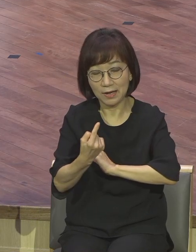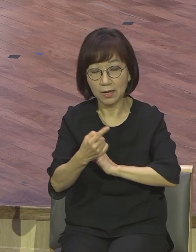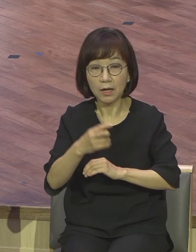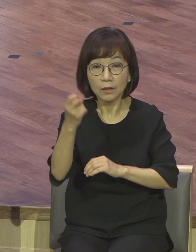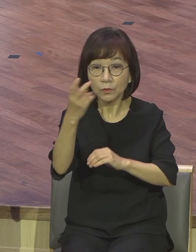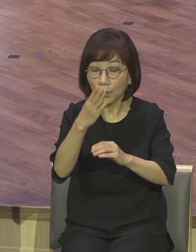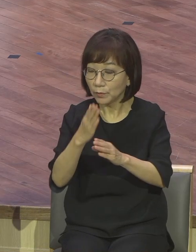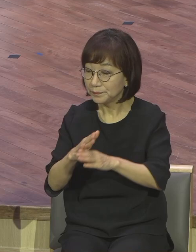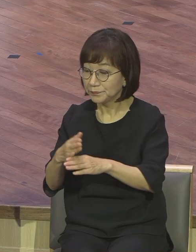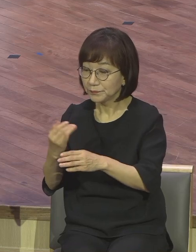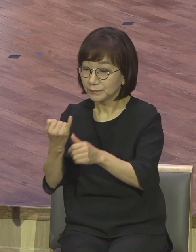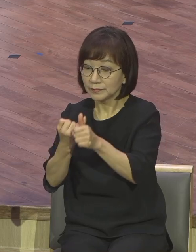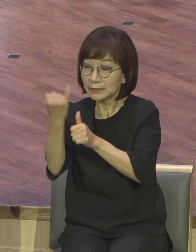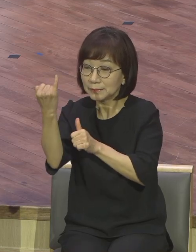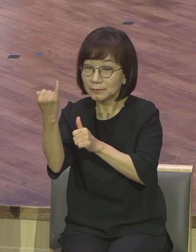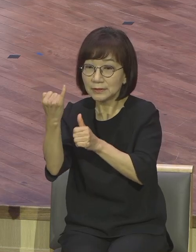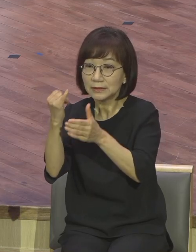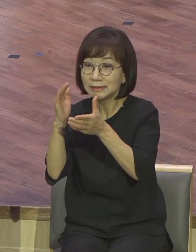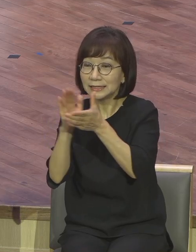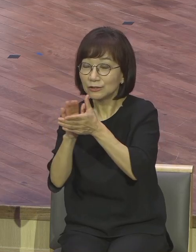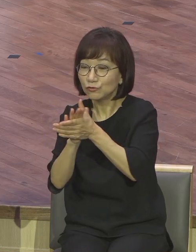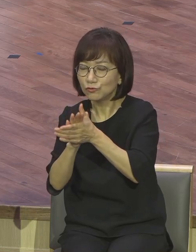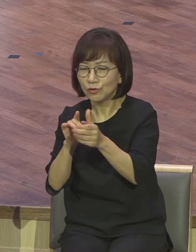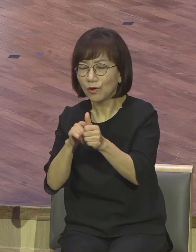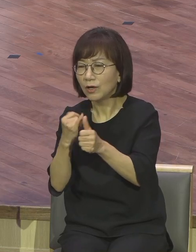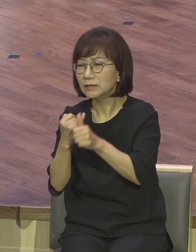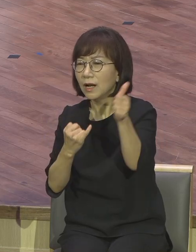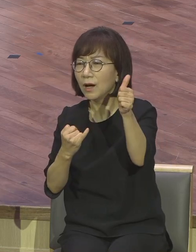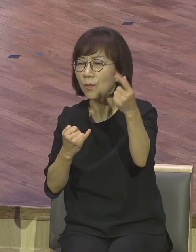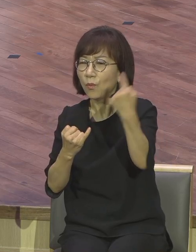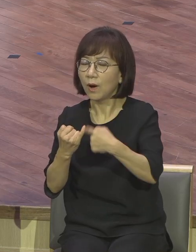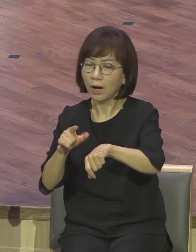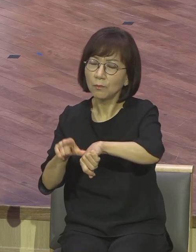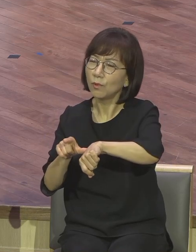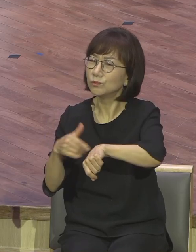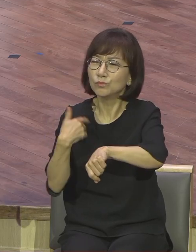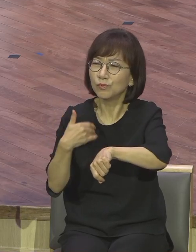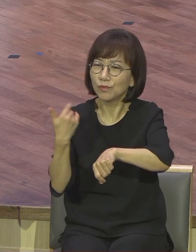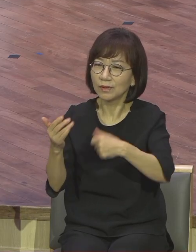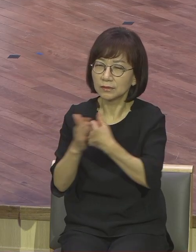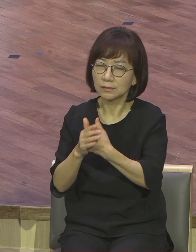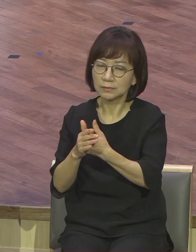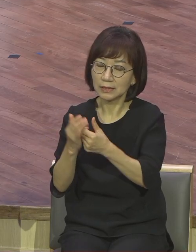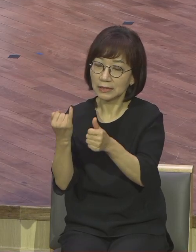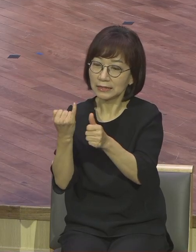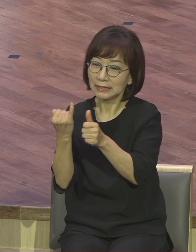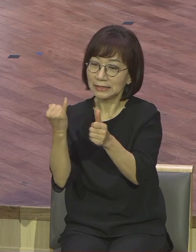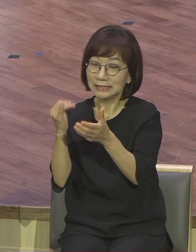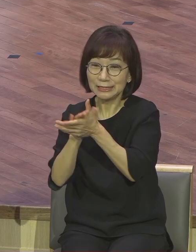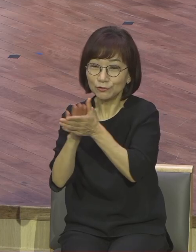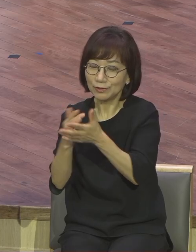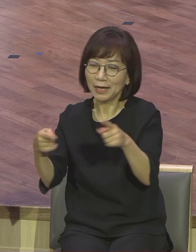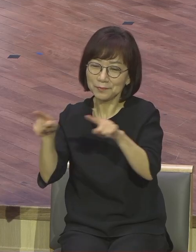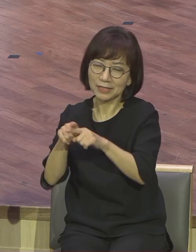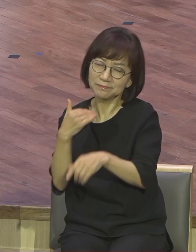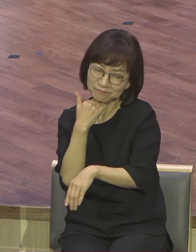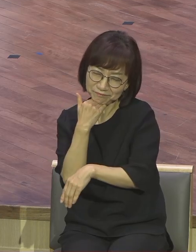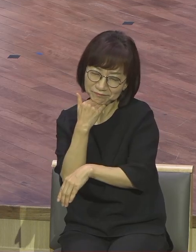언제 올지 모르는 이 신랑을 기다리게 됩니다. 본문에 보니까 열 처녀가 열